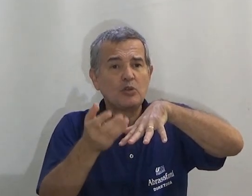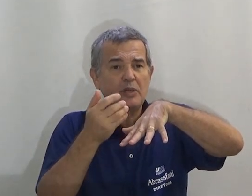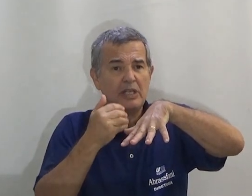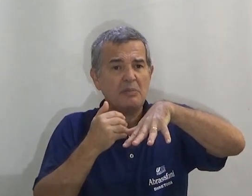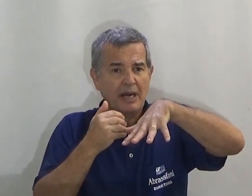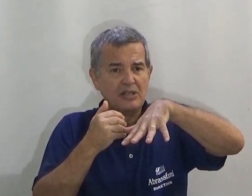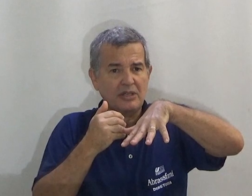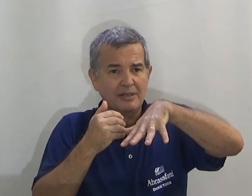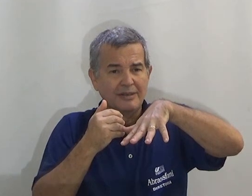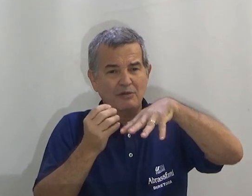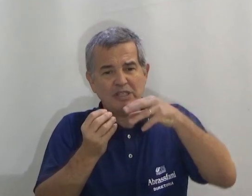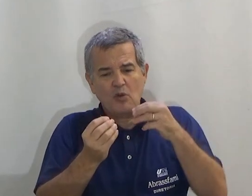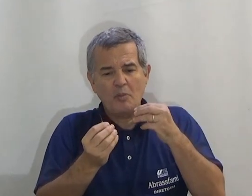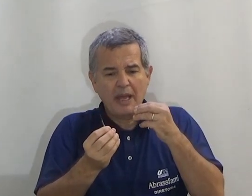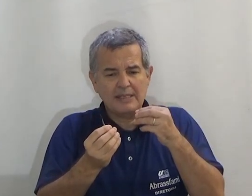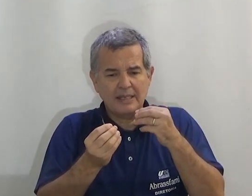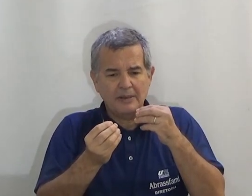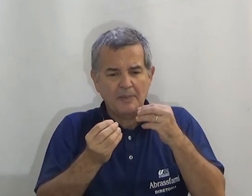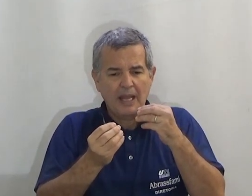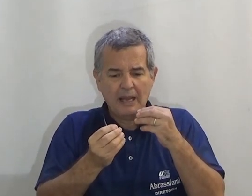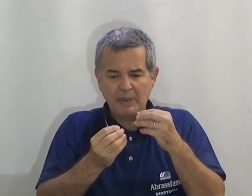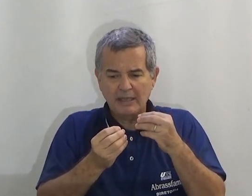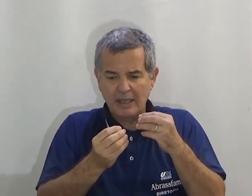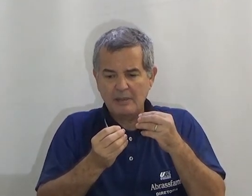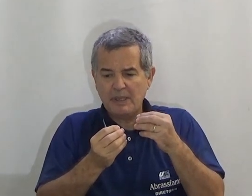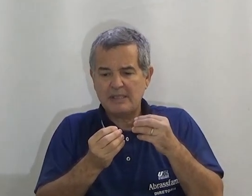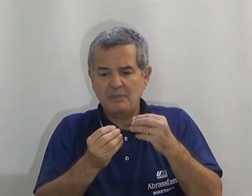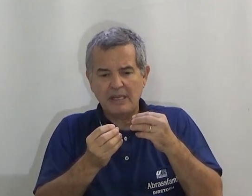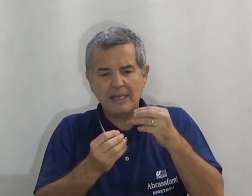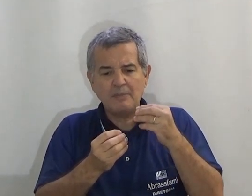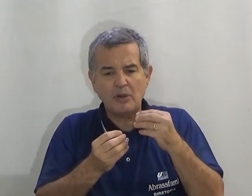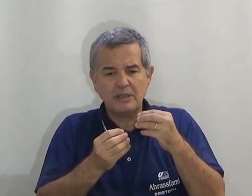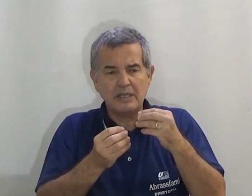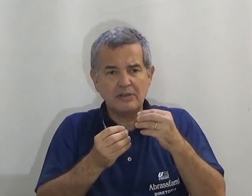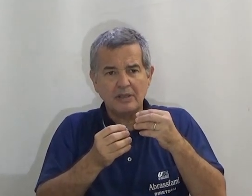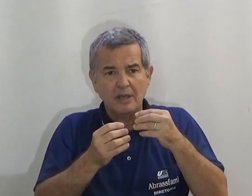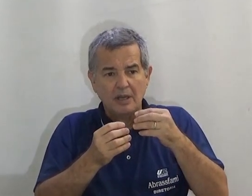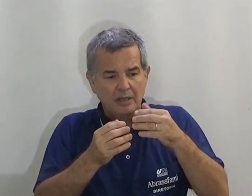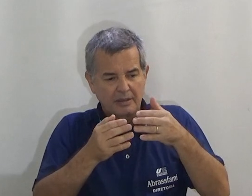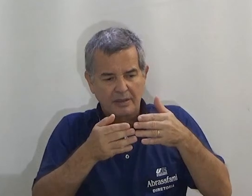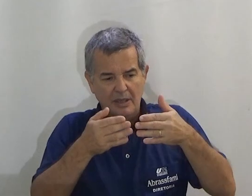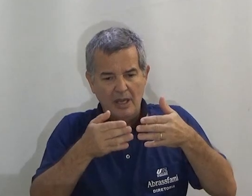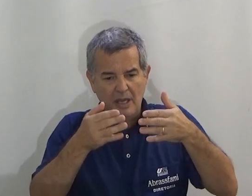dessa leitura de imagem, você começa a aprender e perceber que é importante